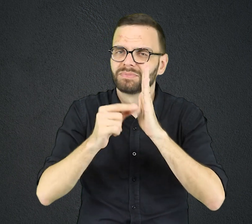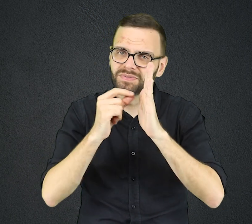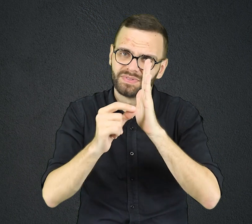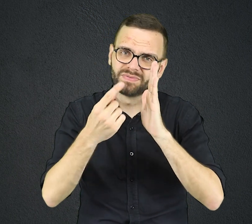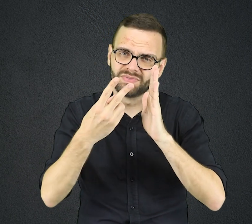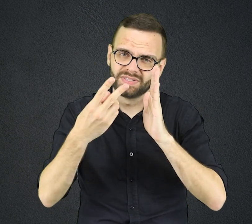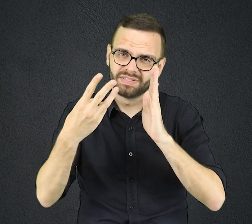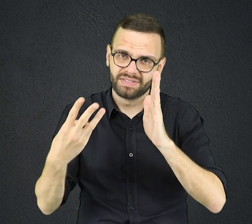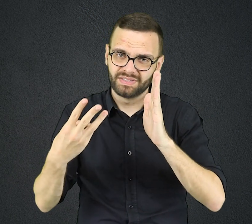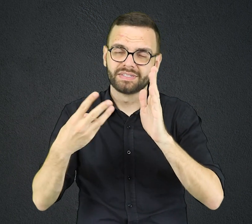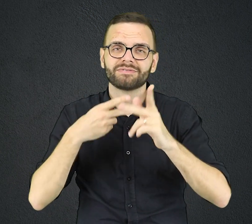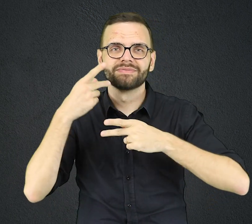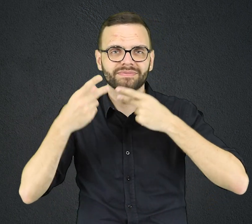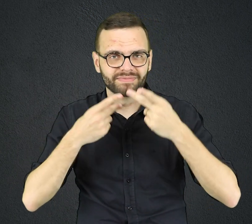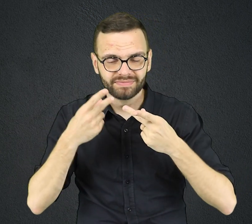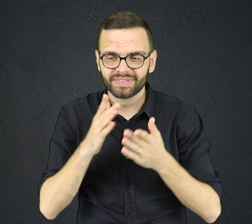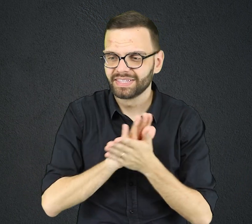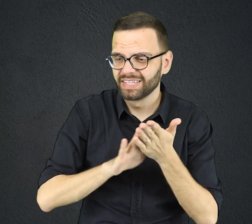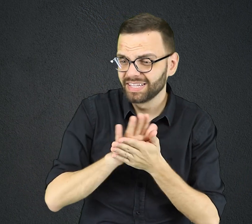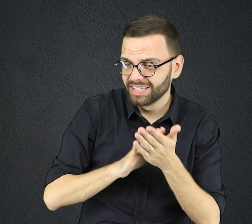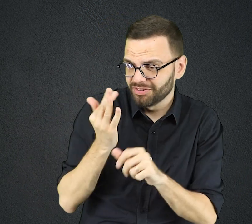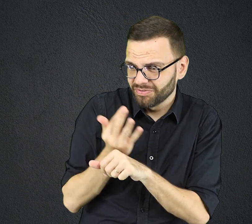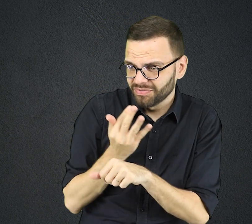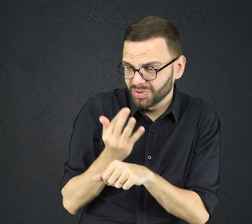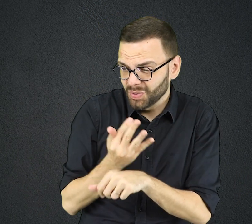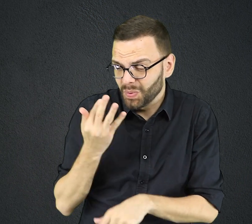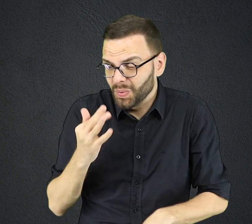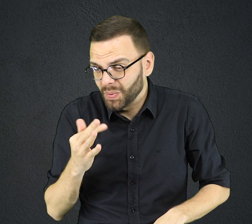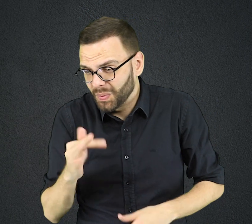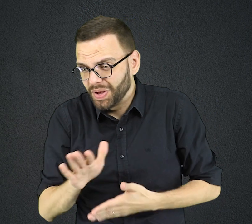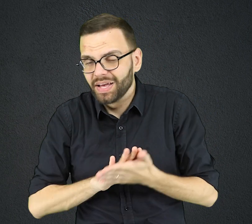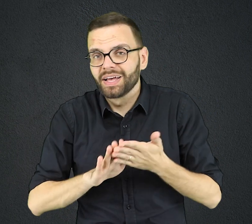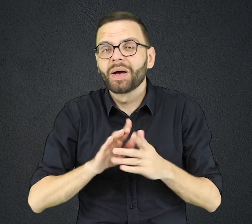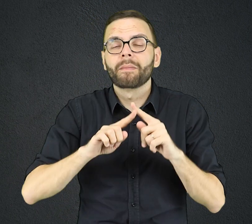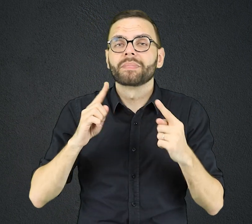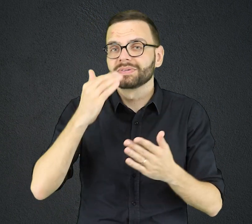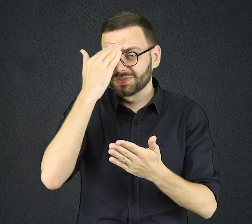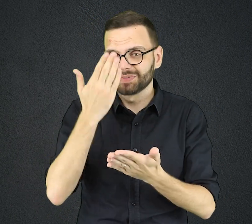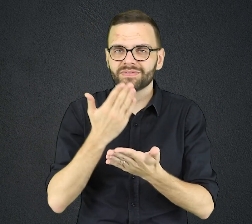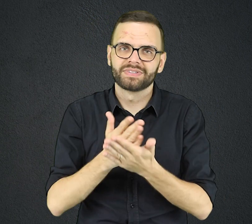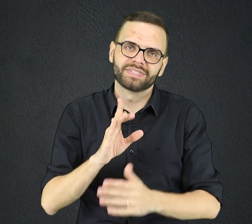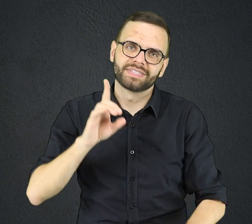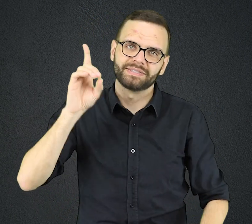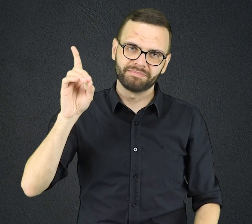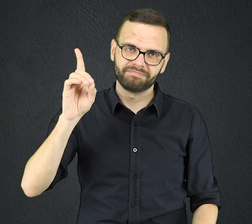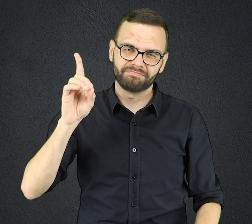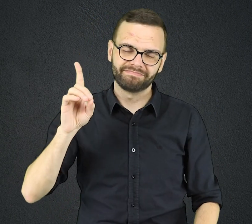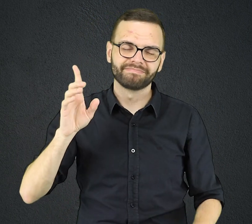Não havia nele nenhum ferimento, pois ele tinha confiado no seu Deus. Que maravilha! Deus nos